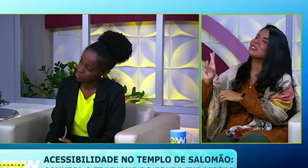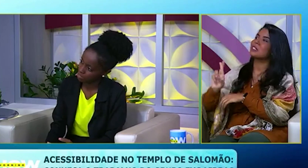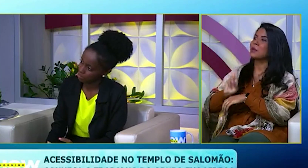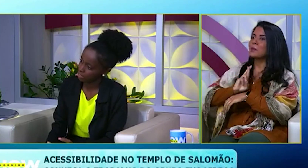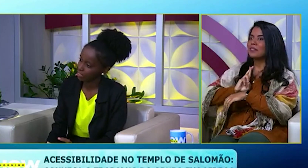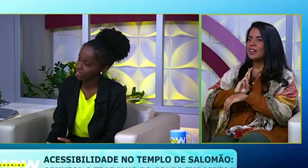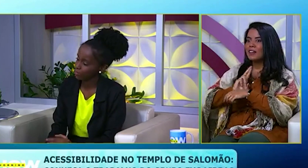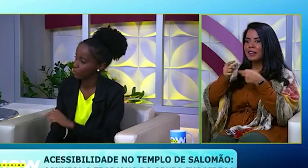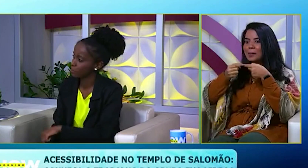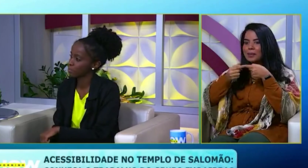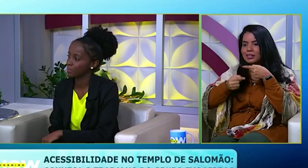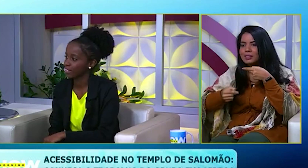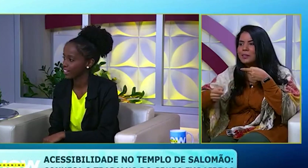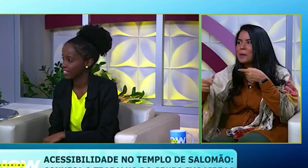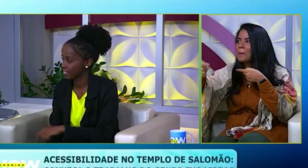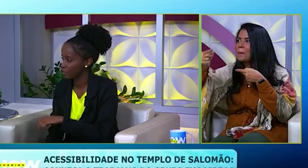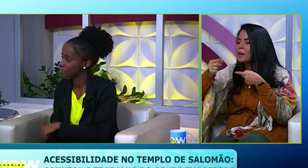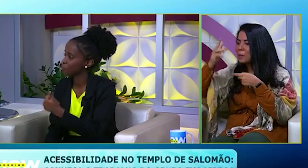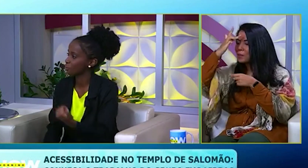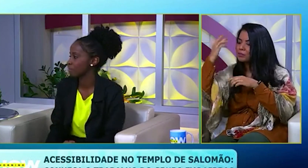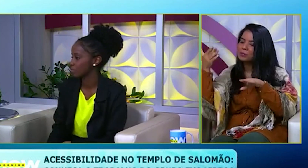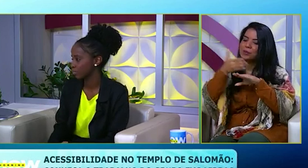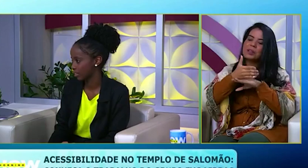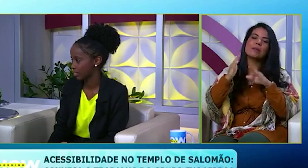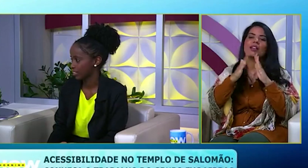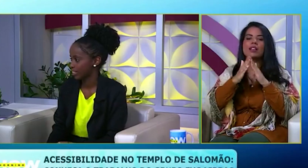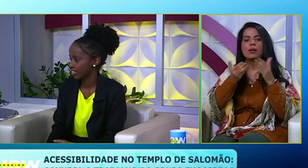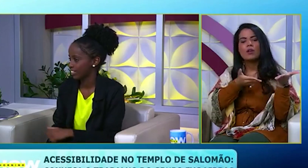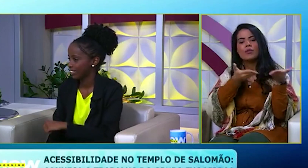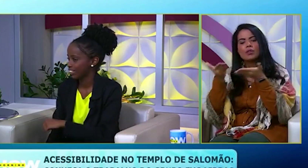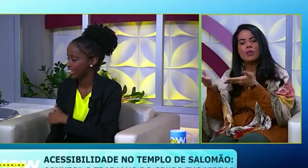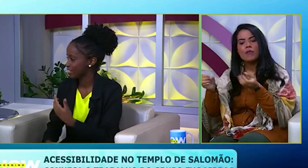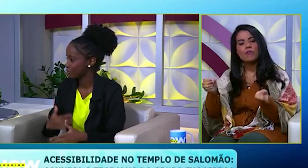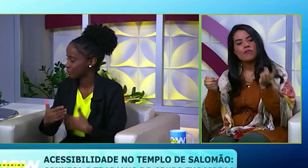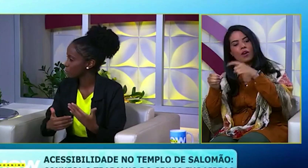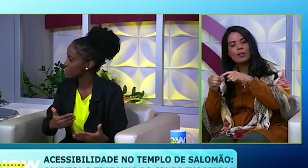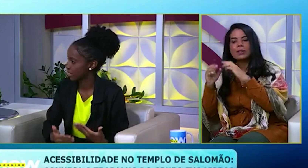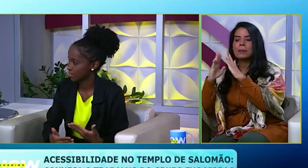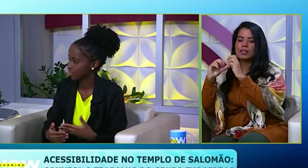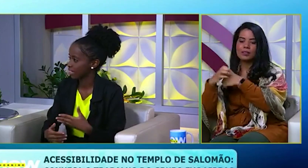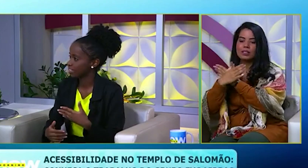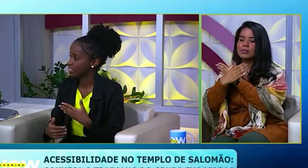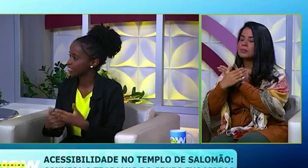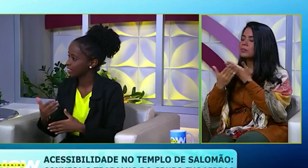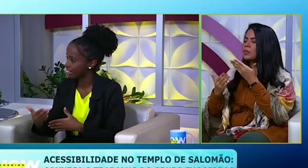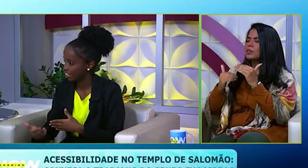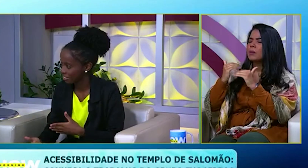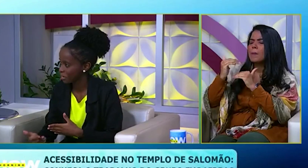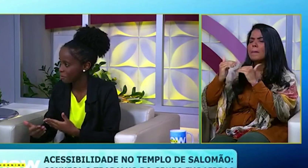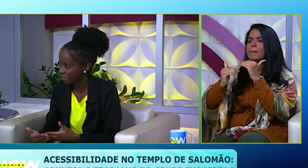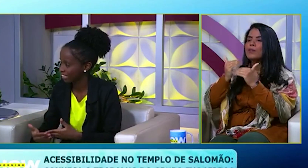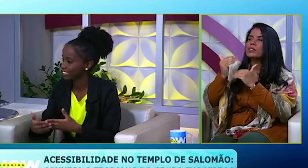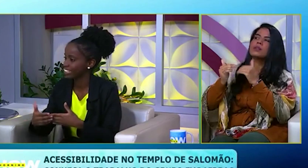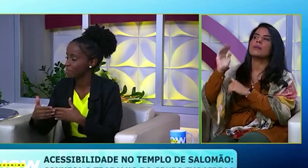Naquela mesma semana, Ele enviou uma pessoa na minha casa, E me convidou para voltar. E ali foi todo um processo, né? De entender